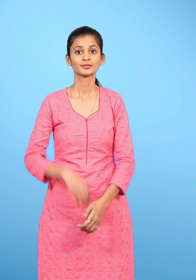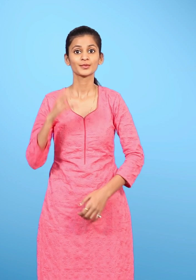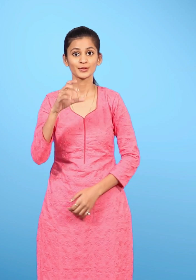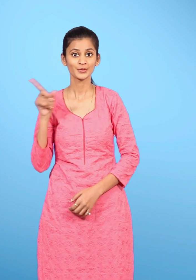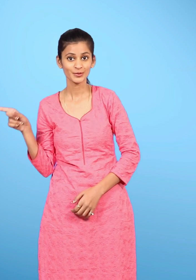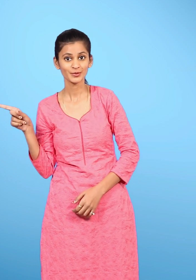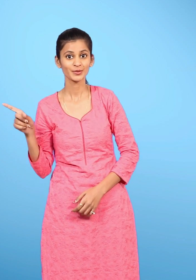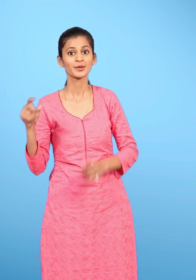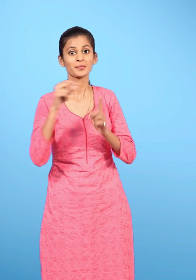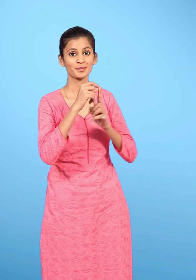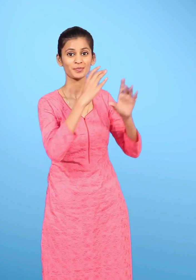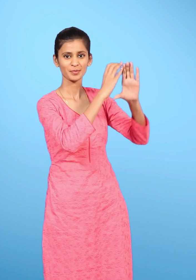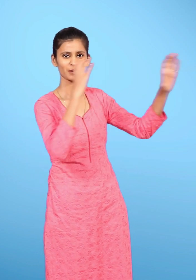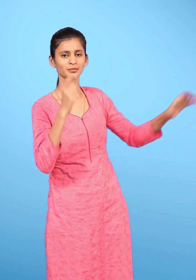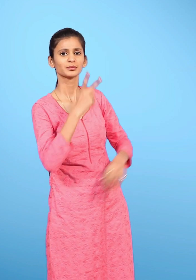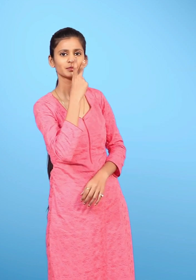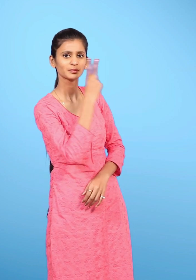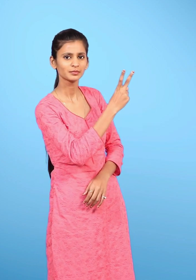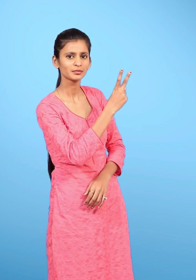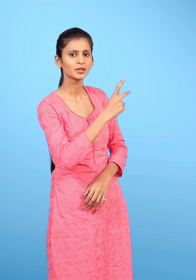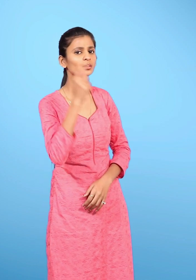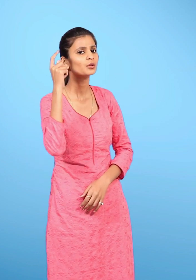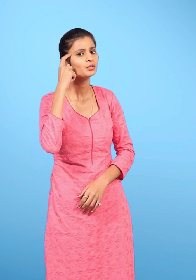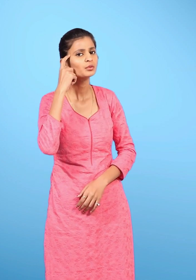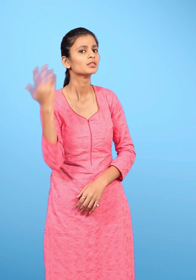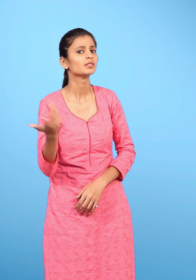छोटू ने पाइप को देख कर क्या सोचा